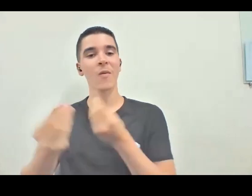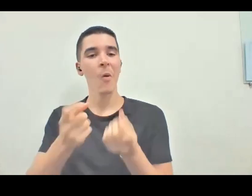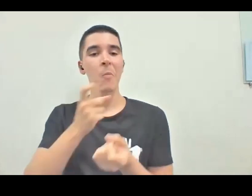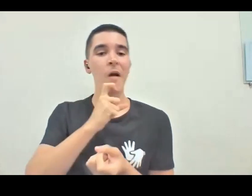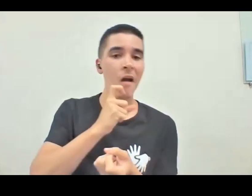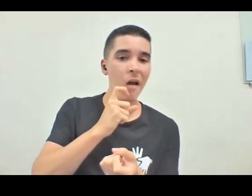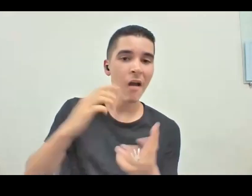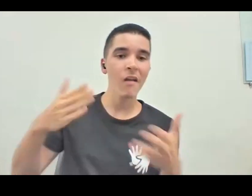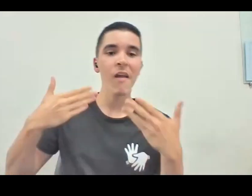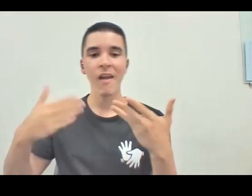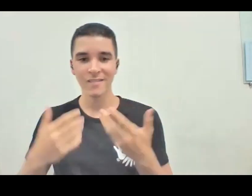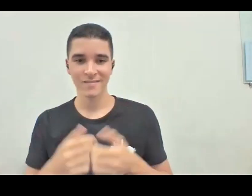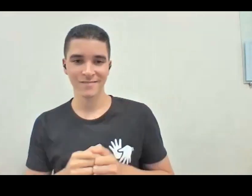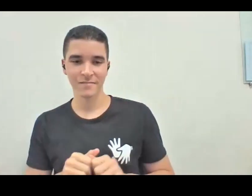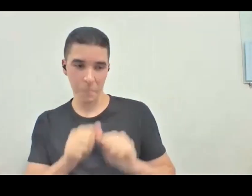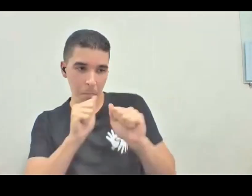Pode falar, Viviane.